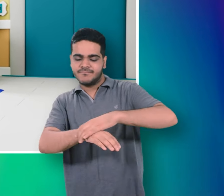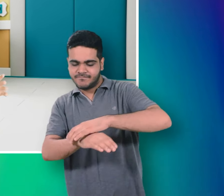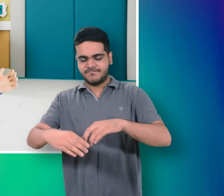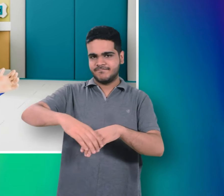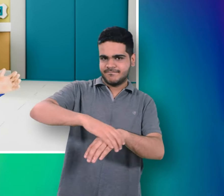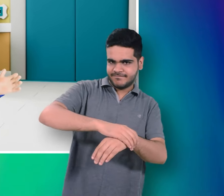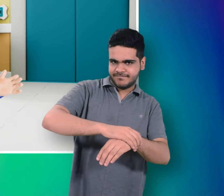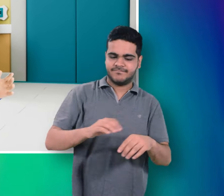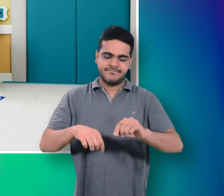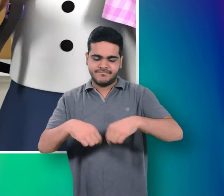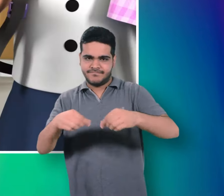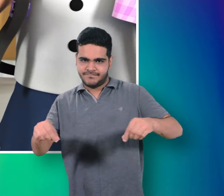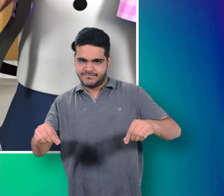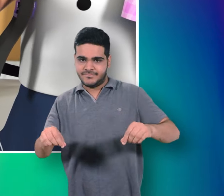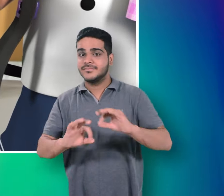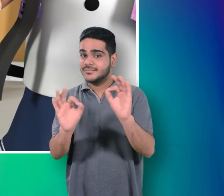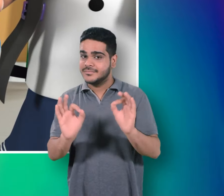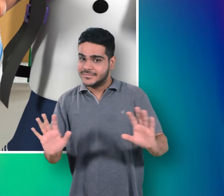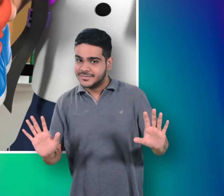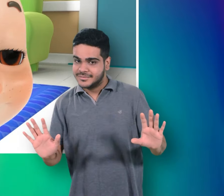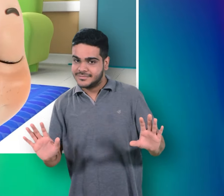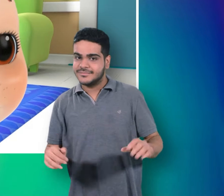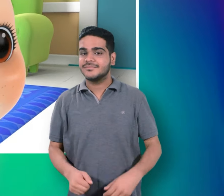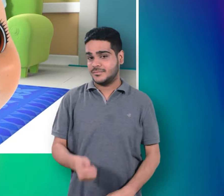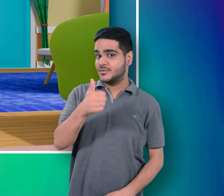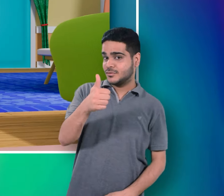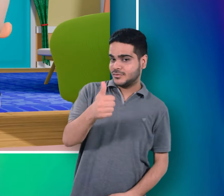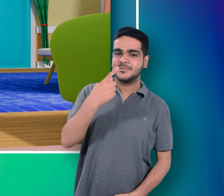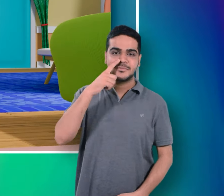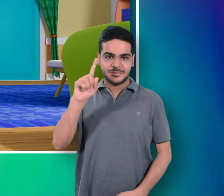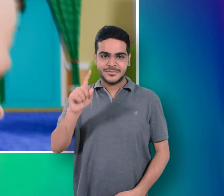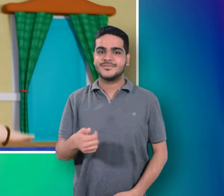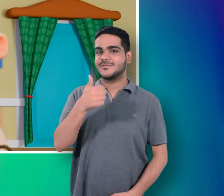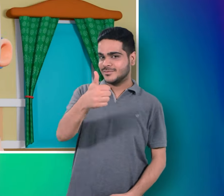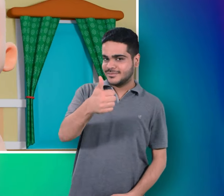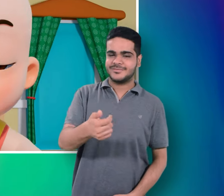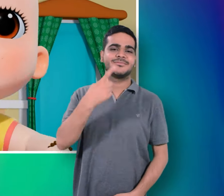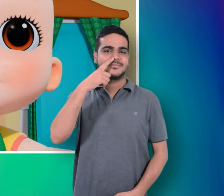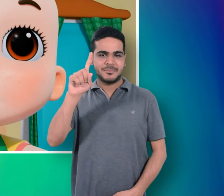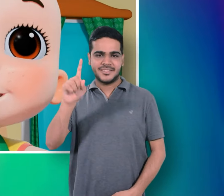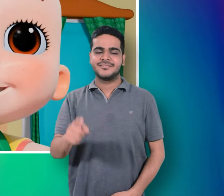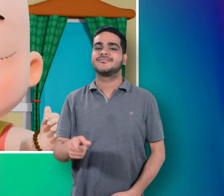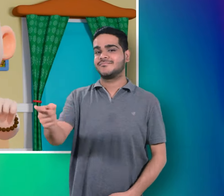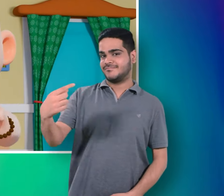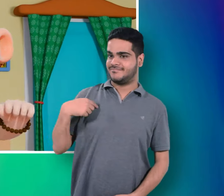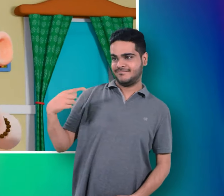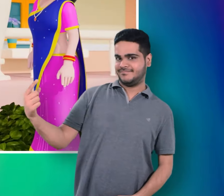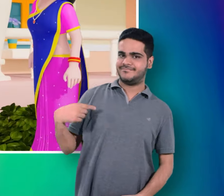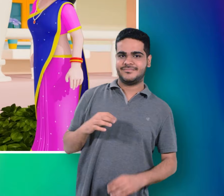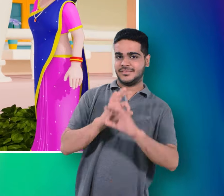को शूस पहनाओ ओकी ममी जी ओकी ममी जी हम रेडी हो